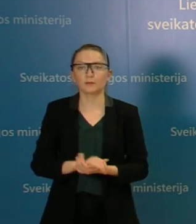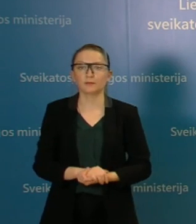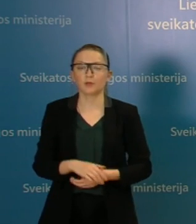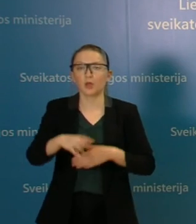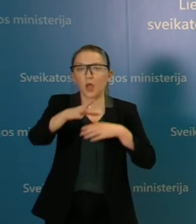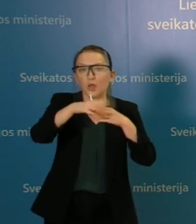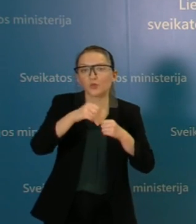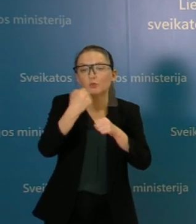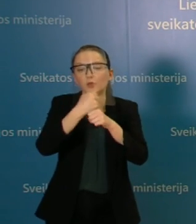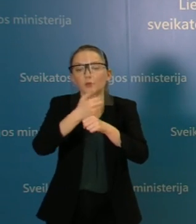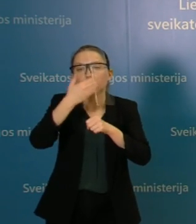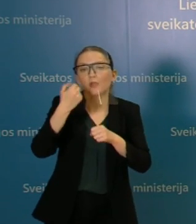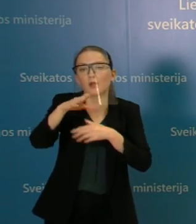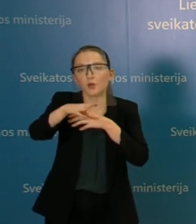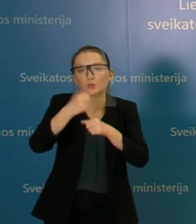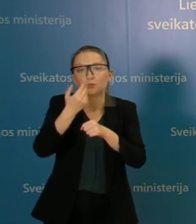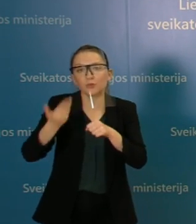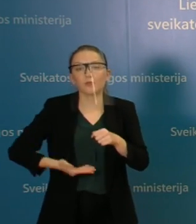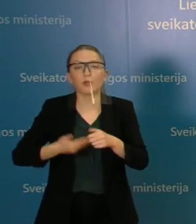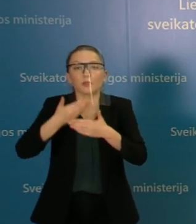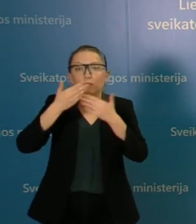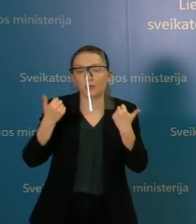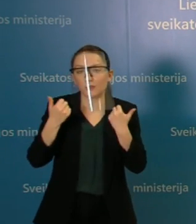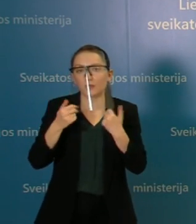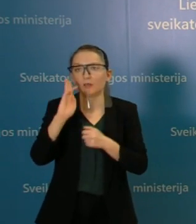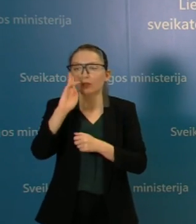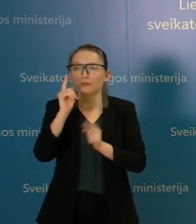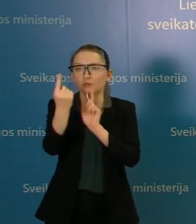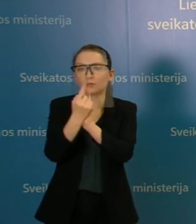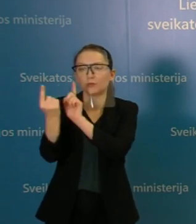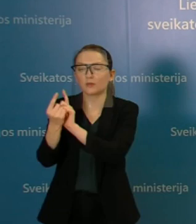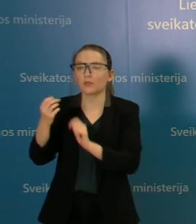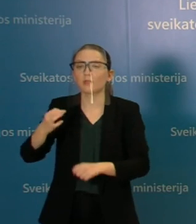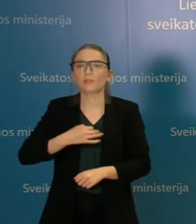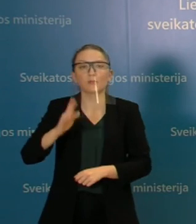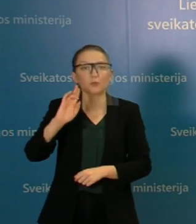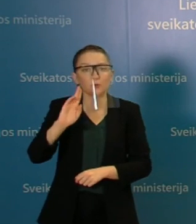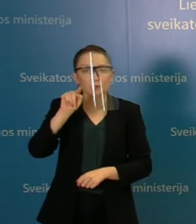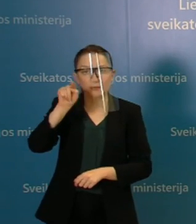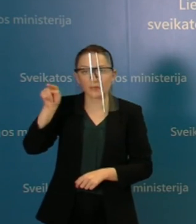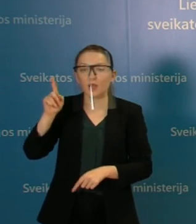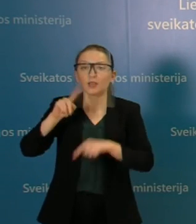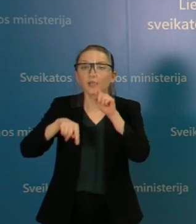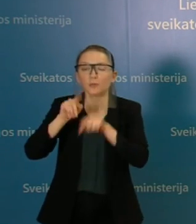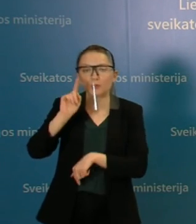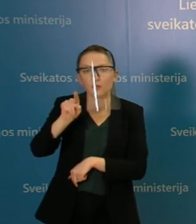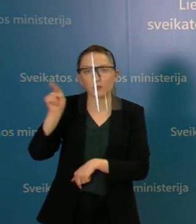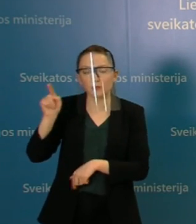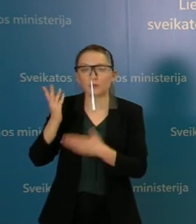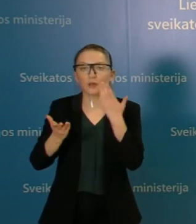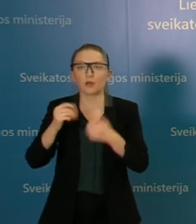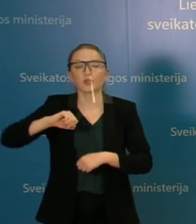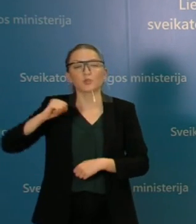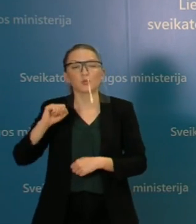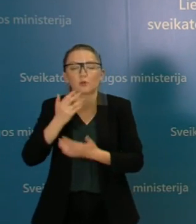kartu nedirbat, negyvenat, kad ir kas tai be būtų, ar tai būtų jūsų giminaičiai, ar būtų